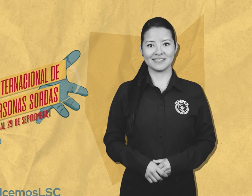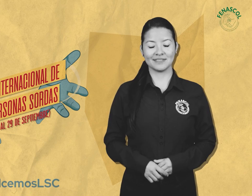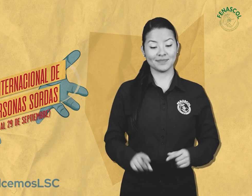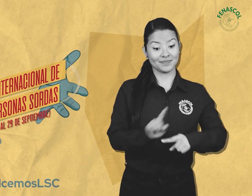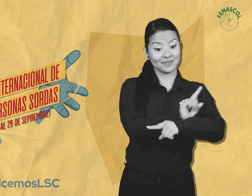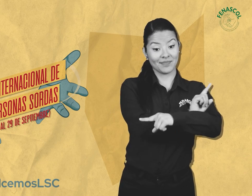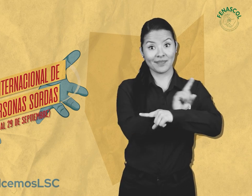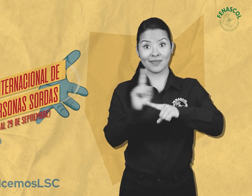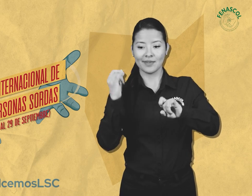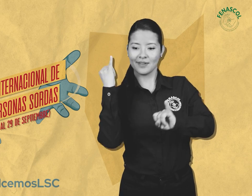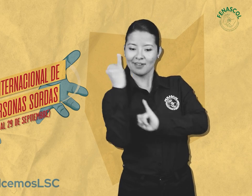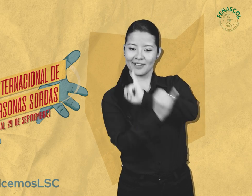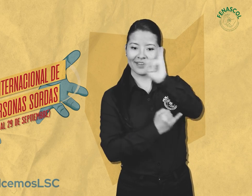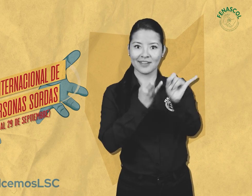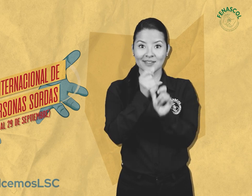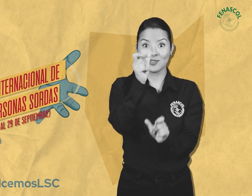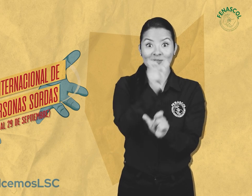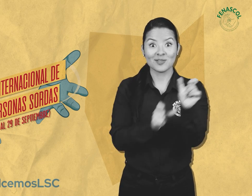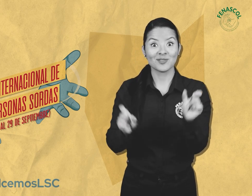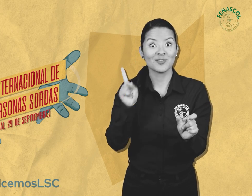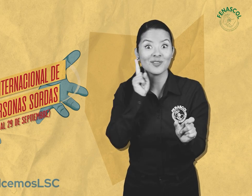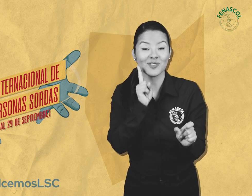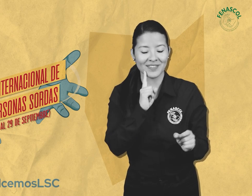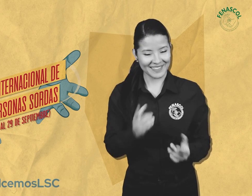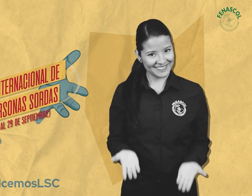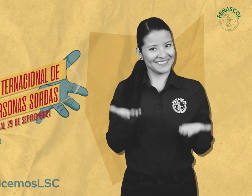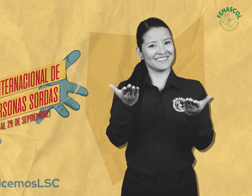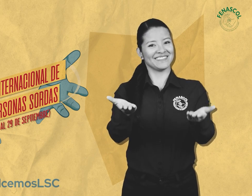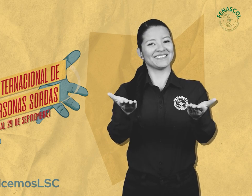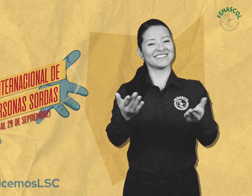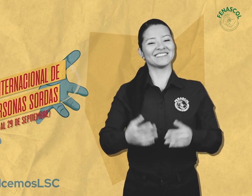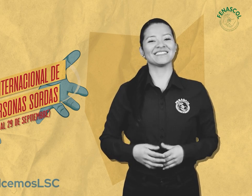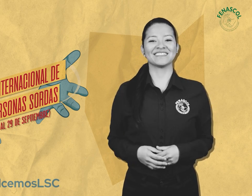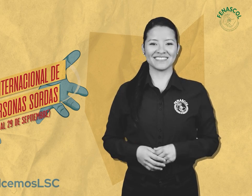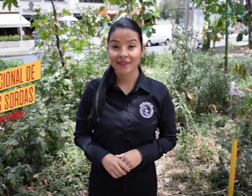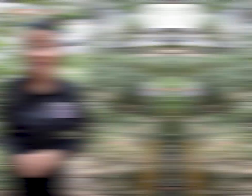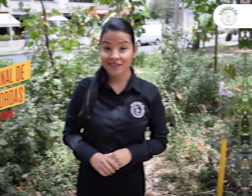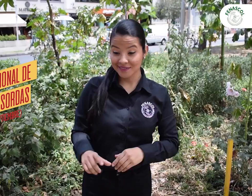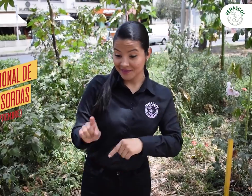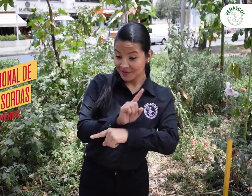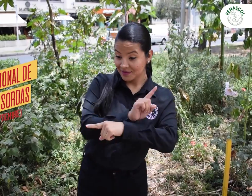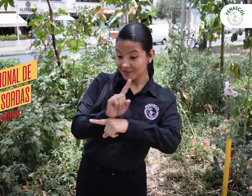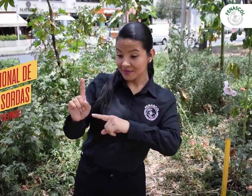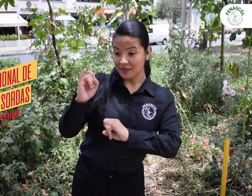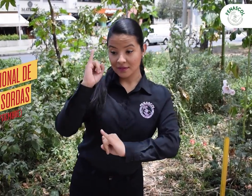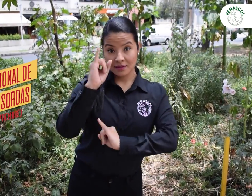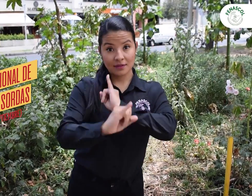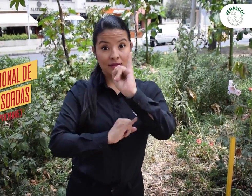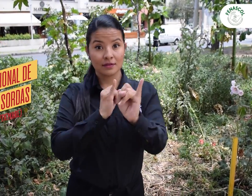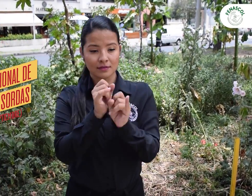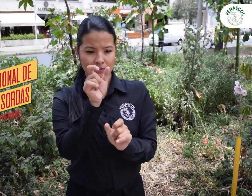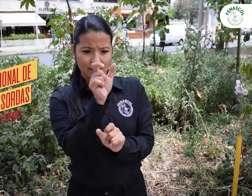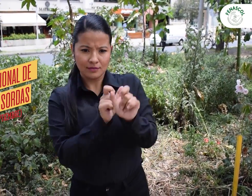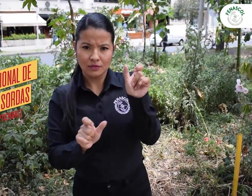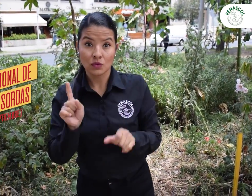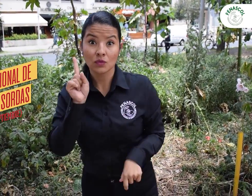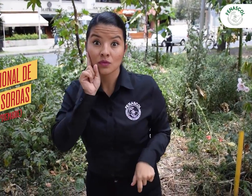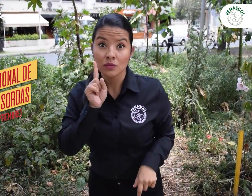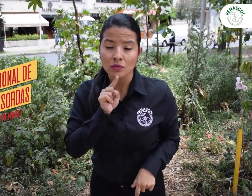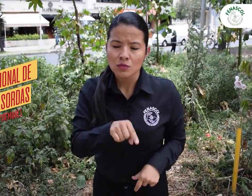Semana Internacional de las Personas Sordas La Semana Internacional de las Personas Sordas es